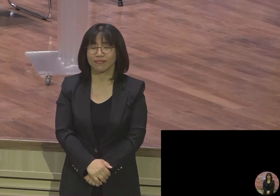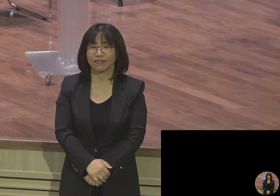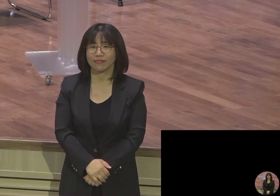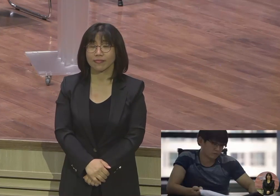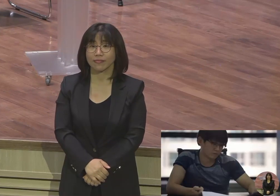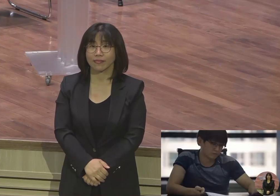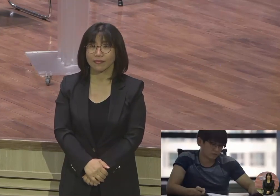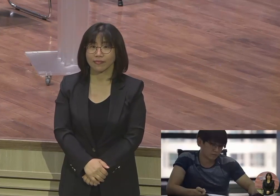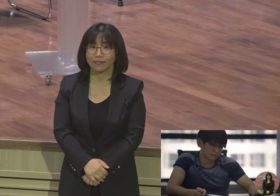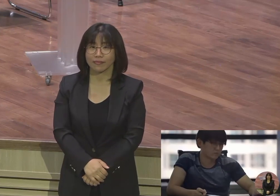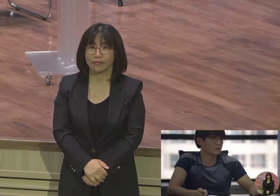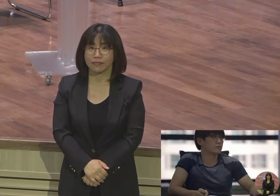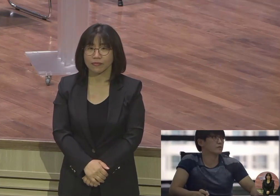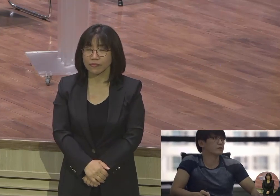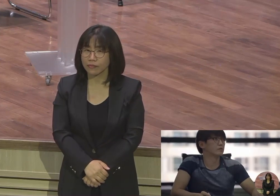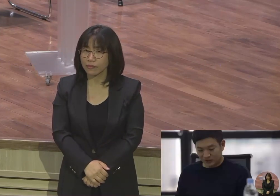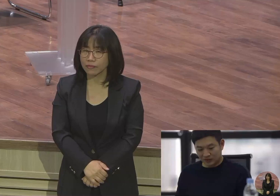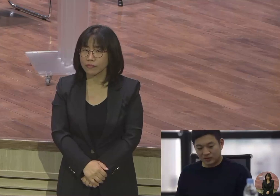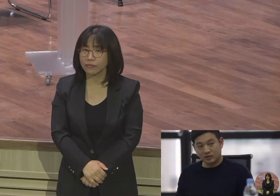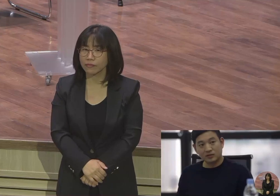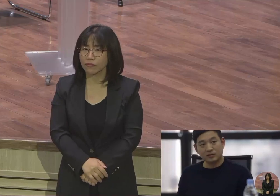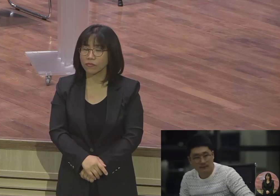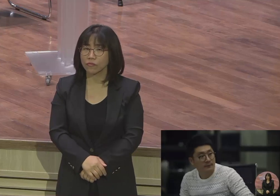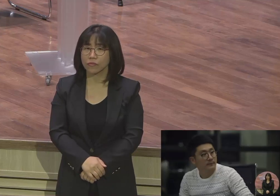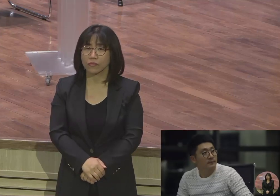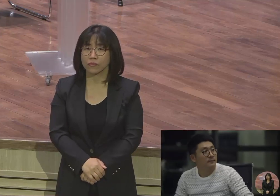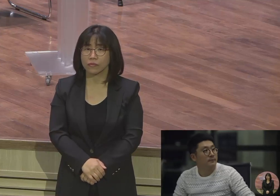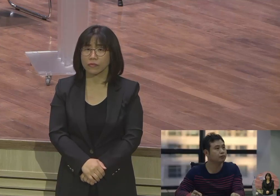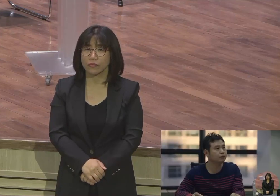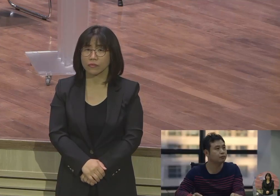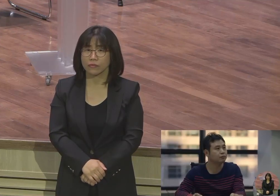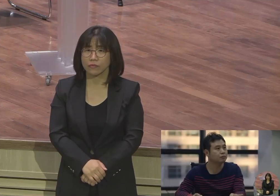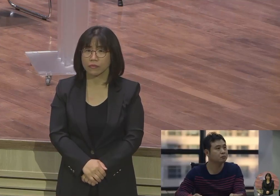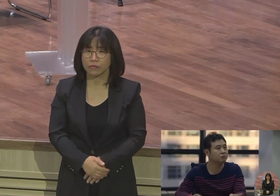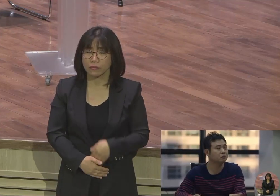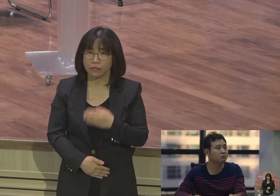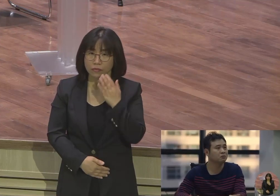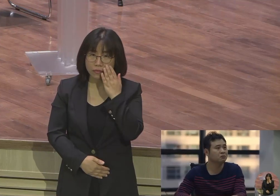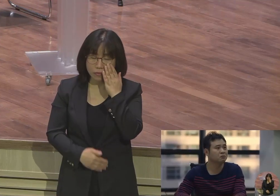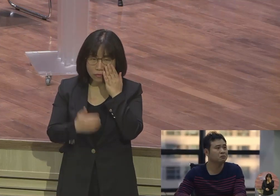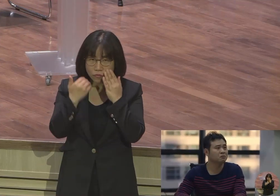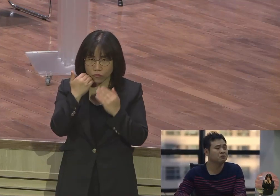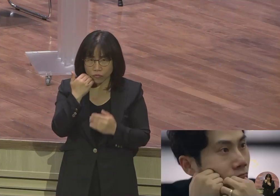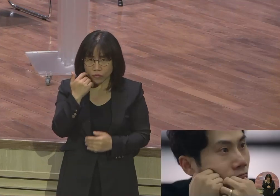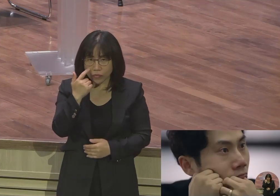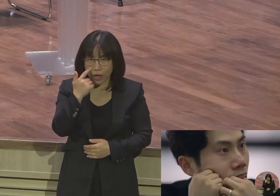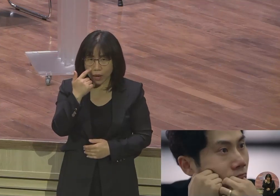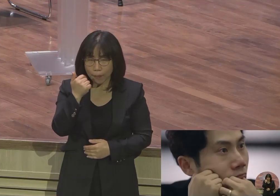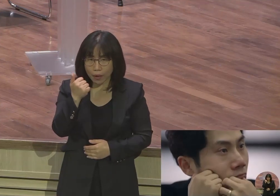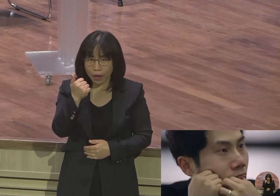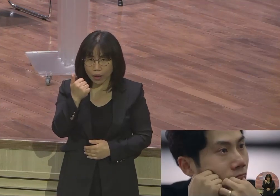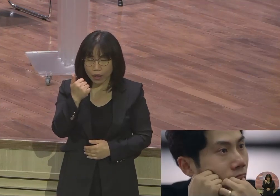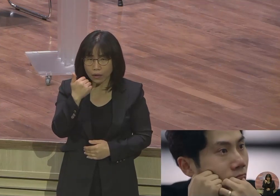총선이 왔다 진영이 왔다 항상 미안해요 미안해